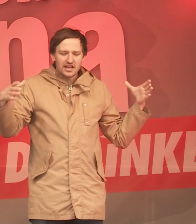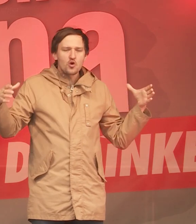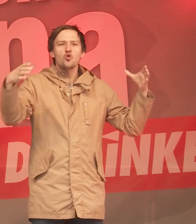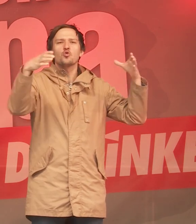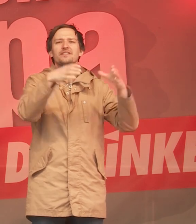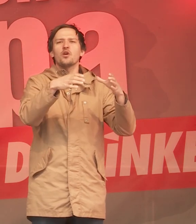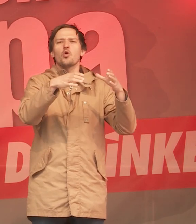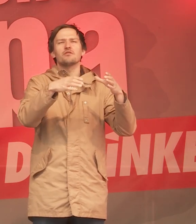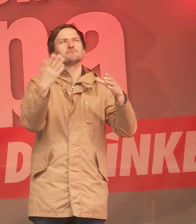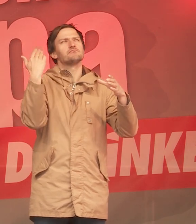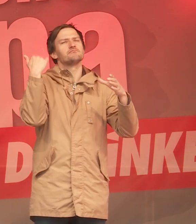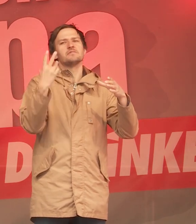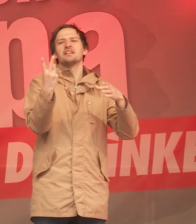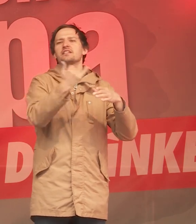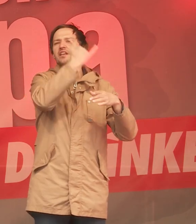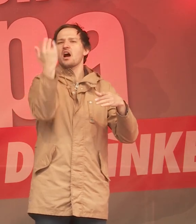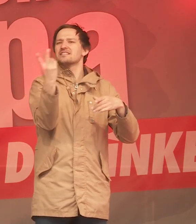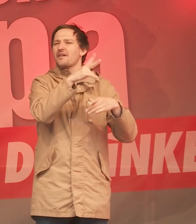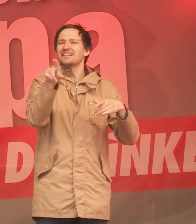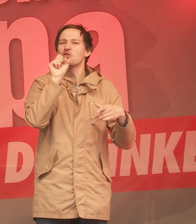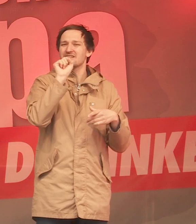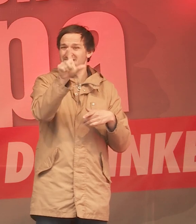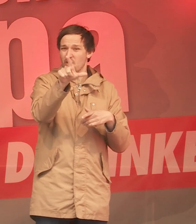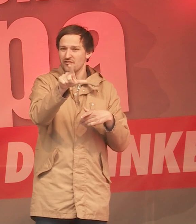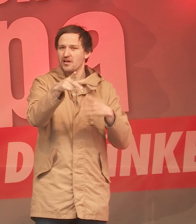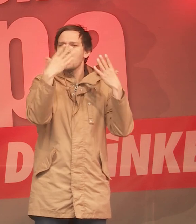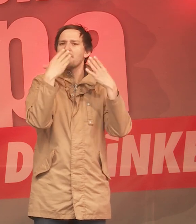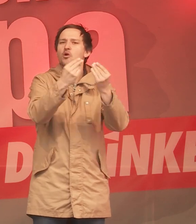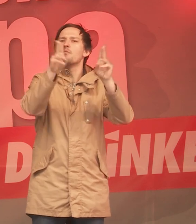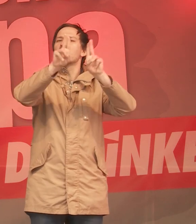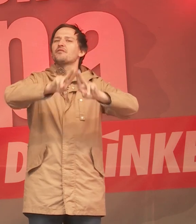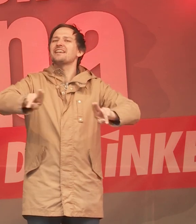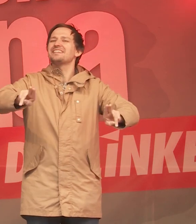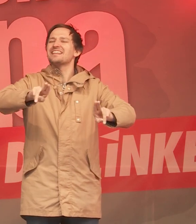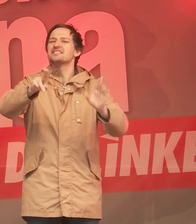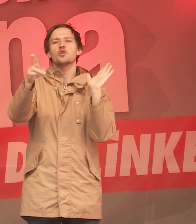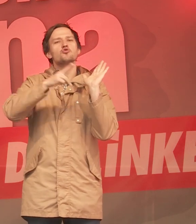in dem Jahr 2012, als sie den Friedensnobelpreis bekommen hat,